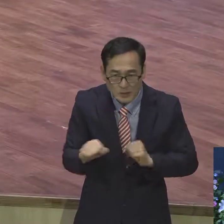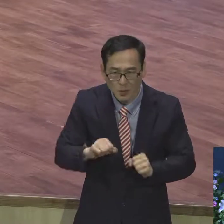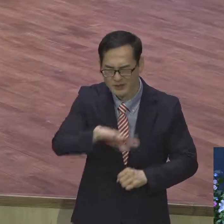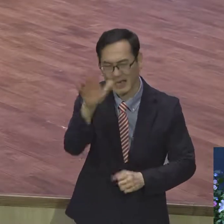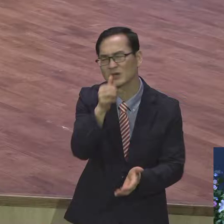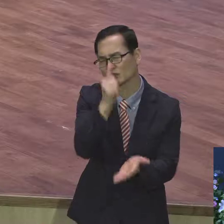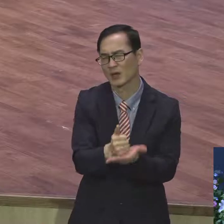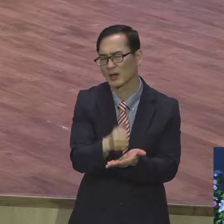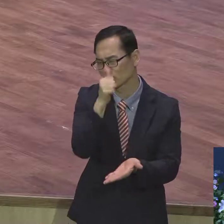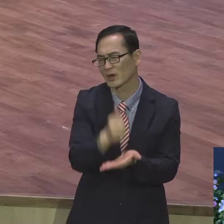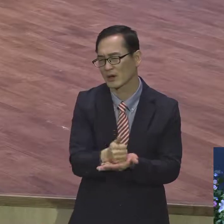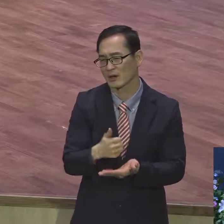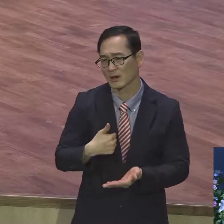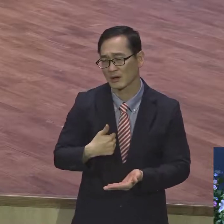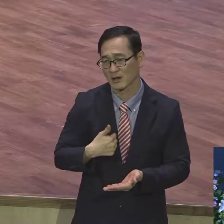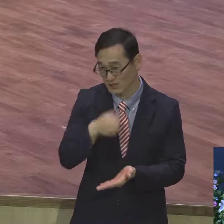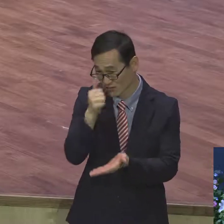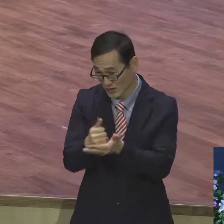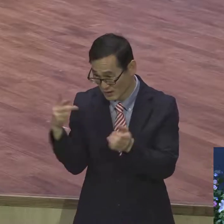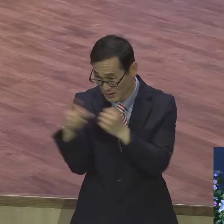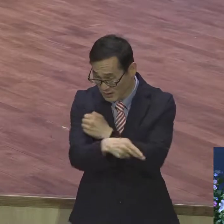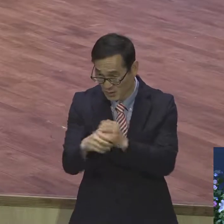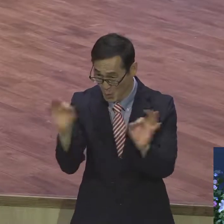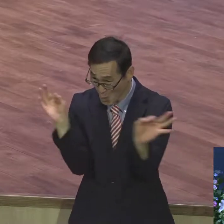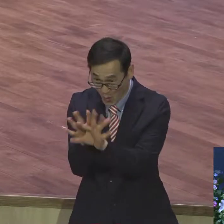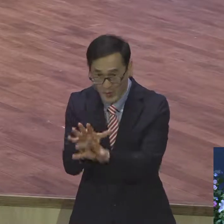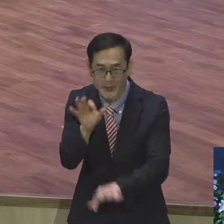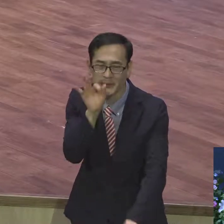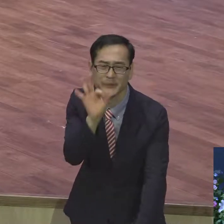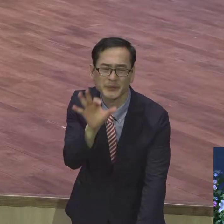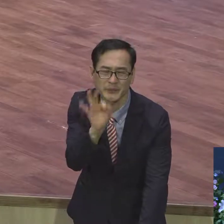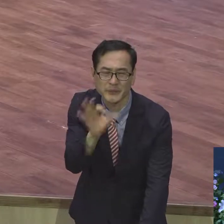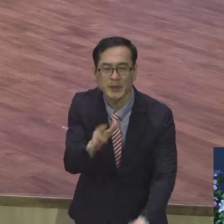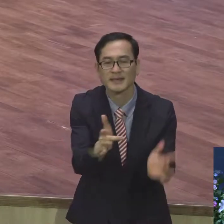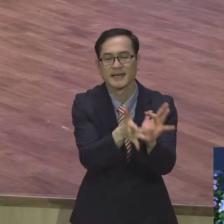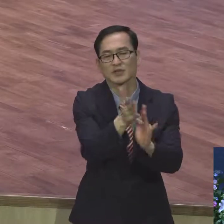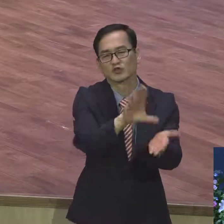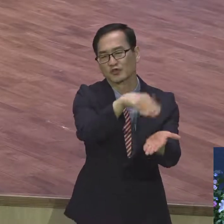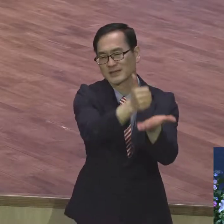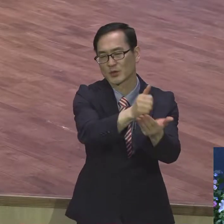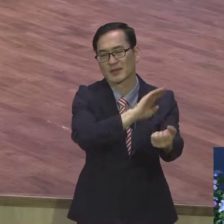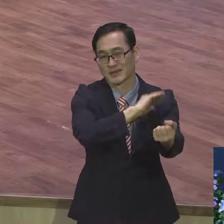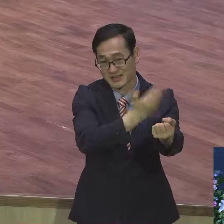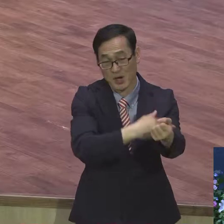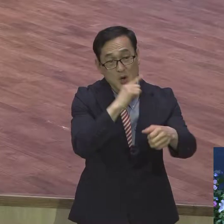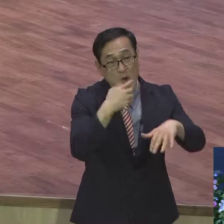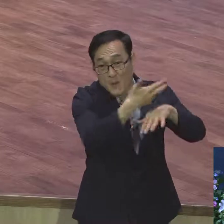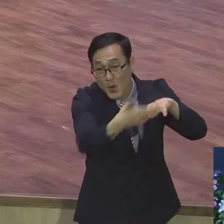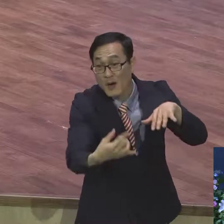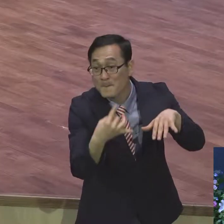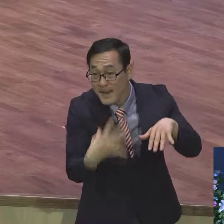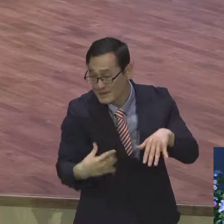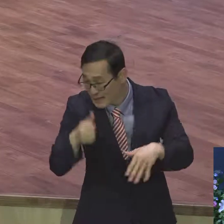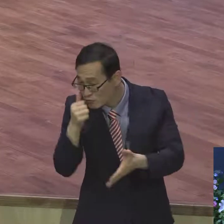성령의 능력으로 아닌 예수 그리스도의 능력으로 많이 가능한 줄 믿으시기 바랍니다.